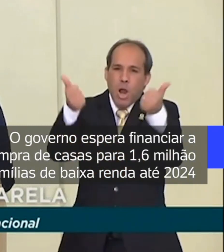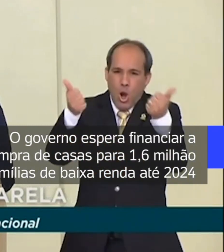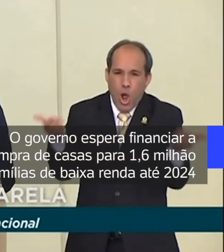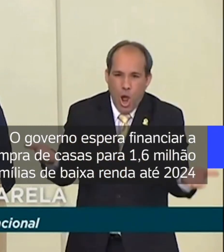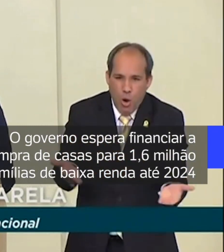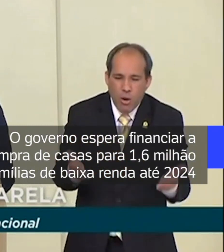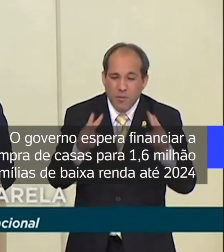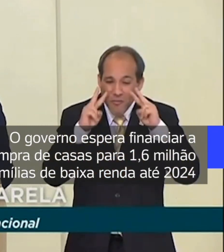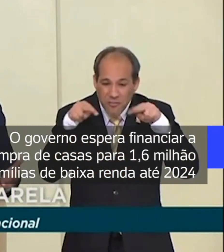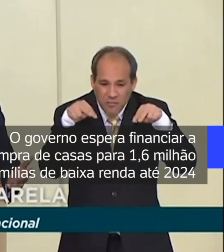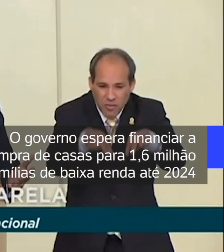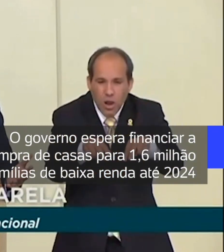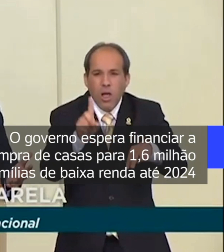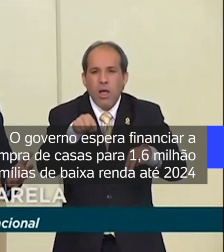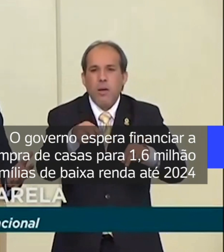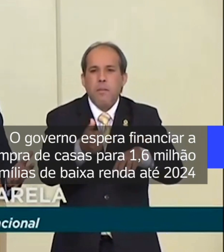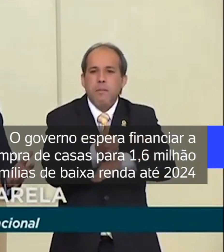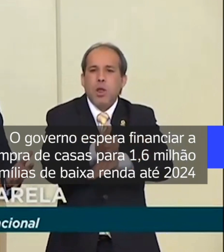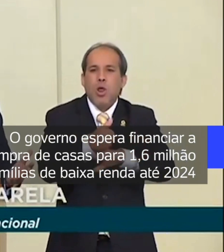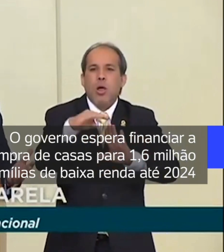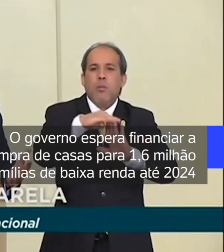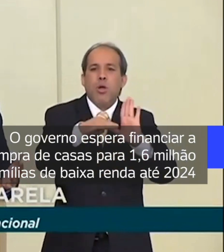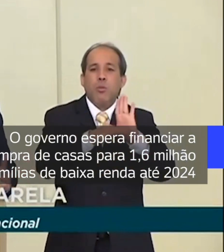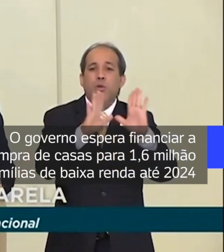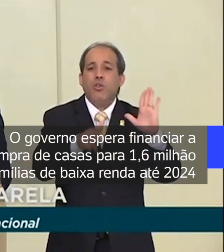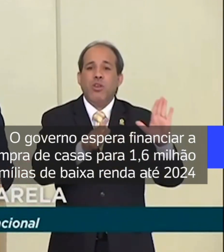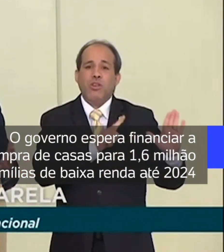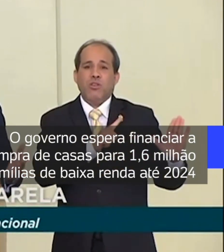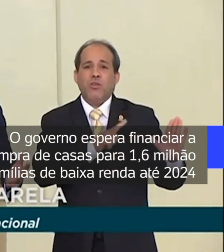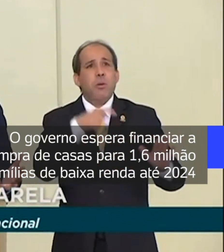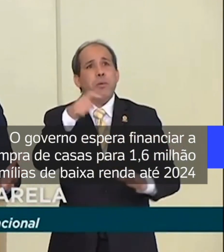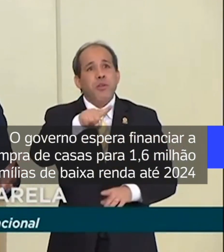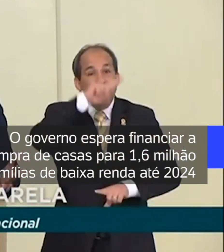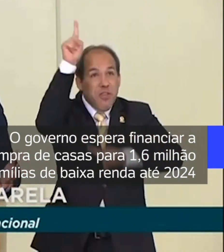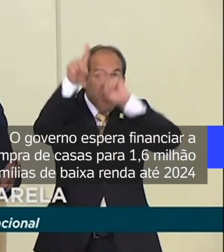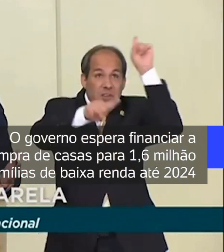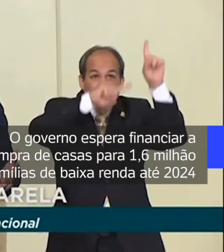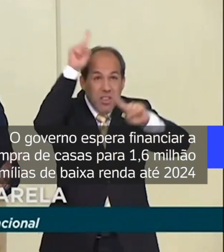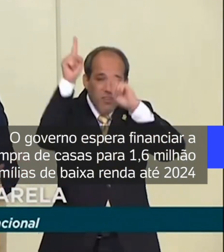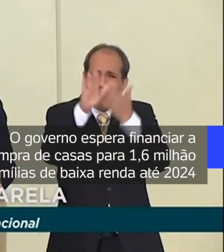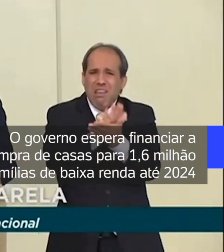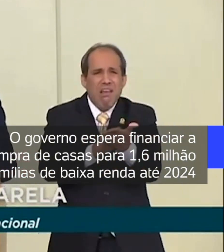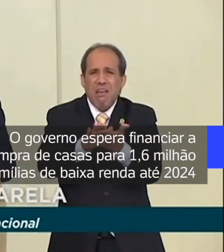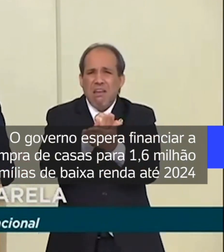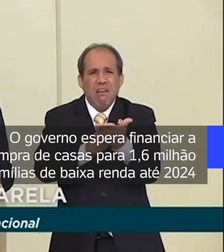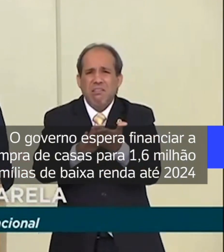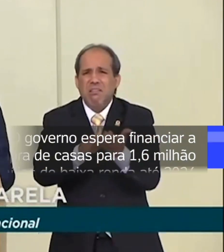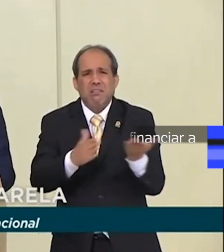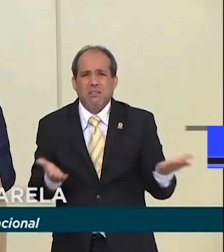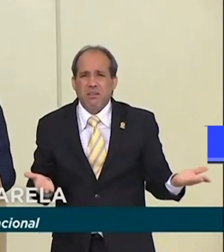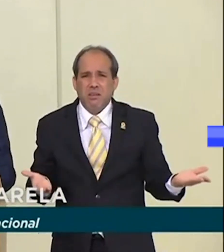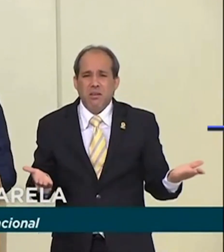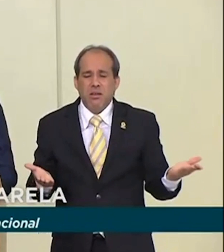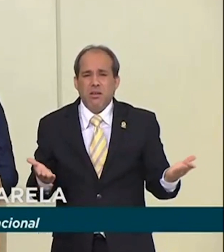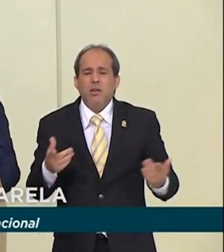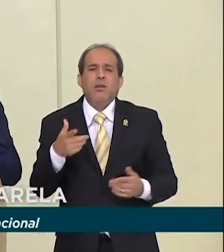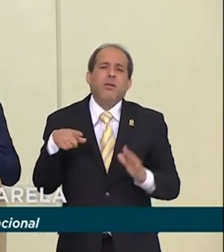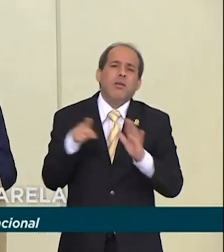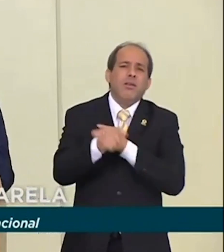é melhorar programas que já existem. Você não precisa reinventar a roda. O que é fundamental?